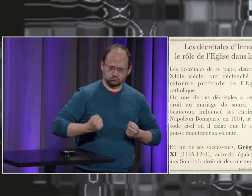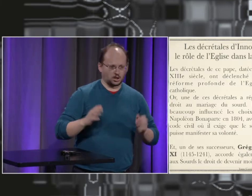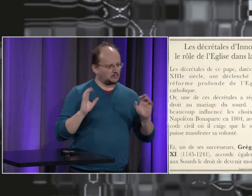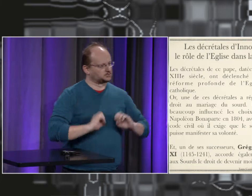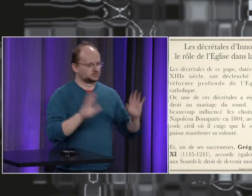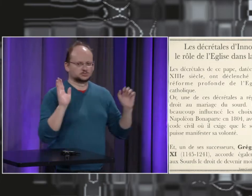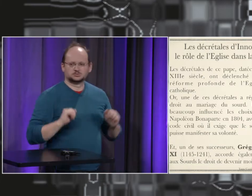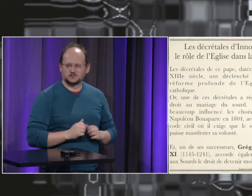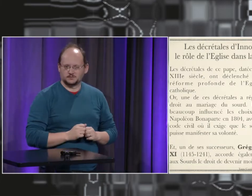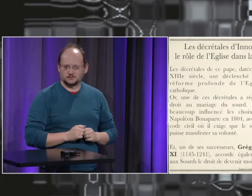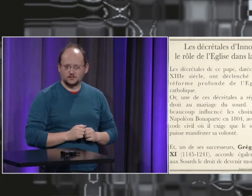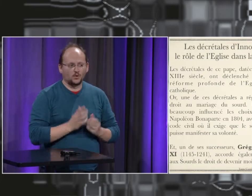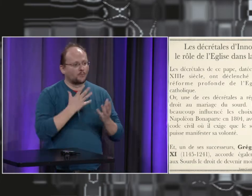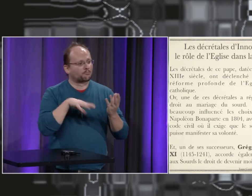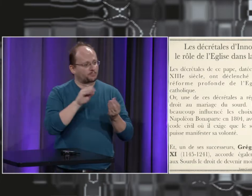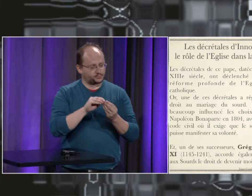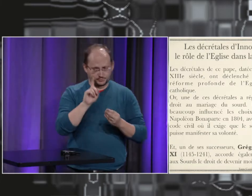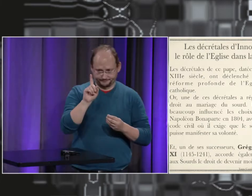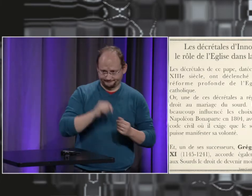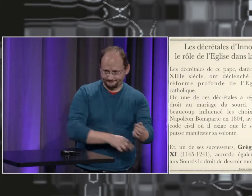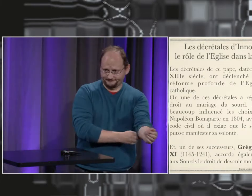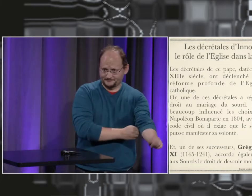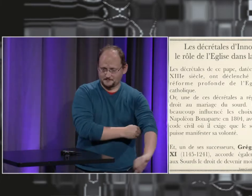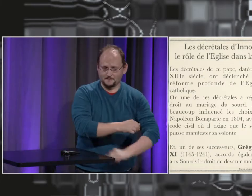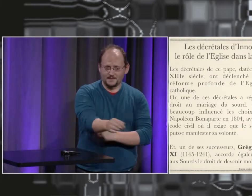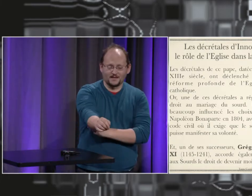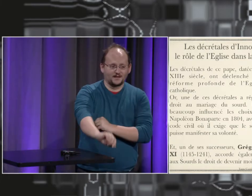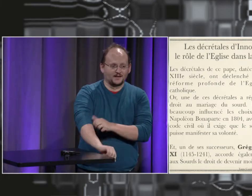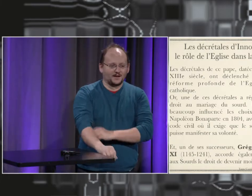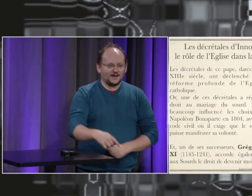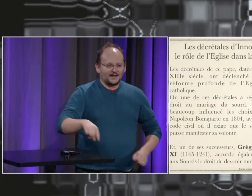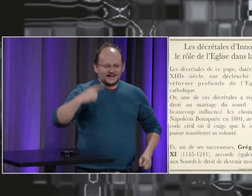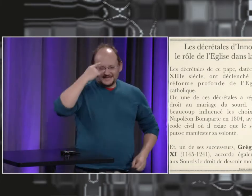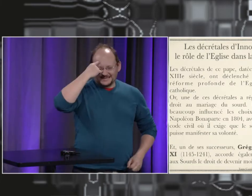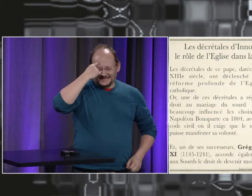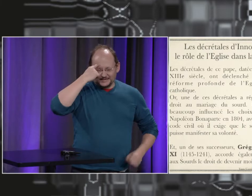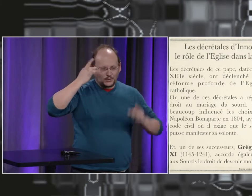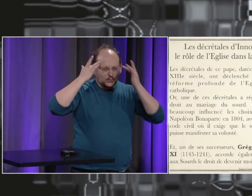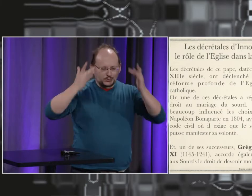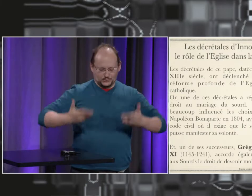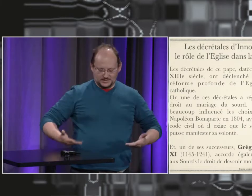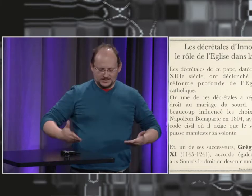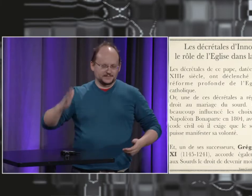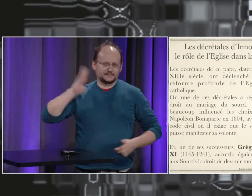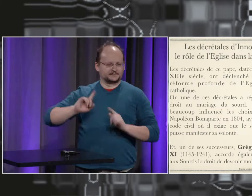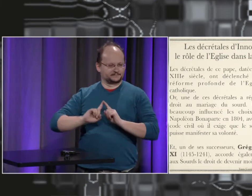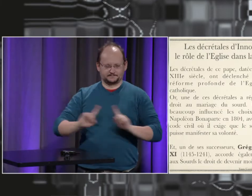sauf dans le cas où cette personne sourde aurait le titre de chevalier et serait instruit saurait lire elle